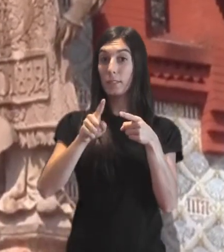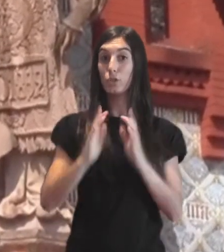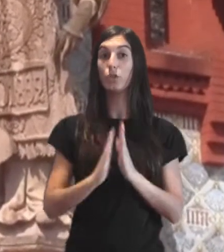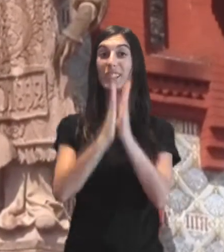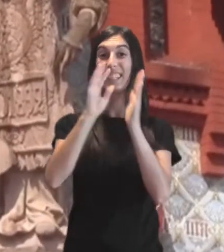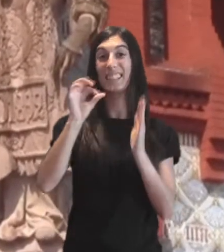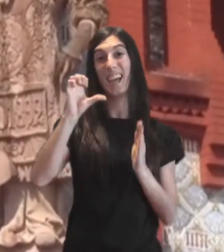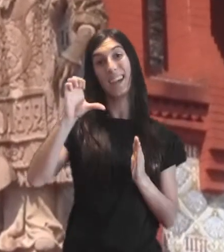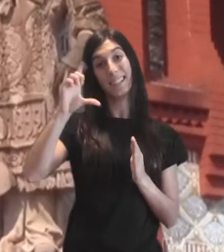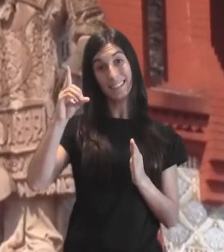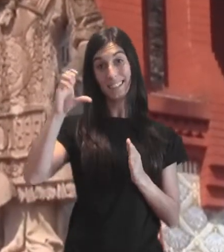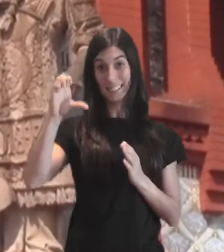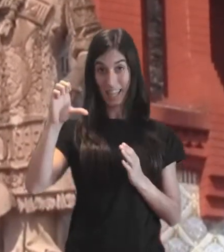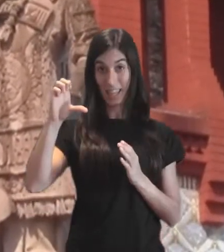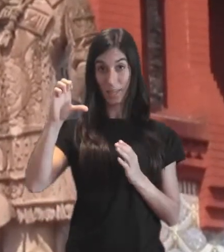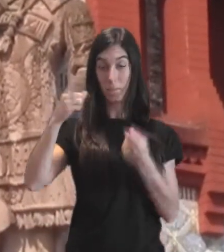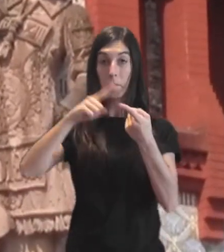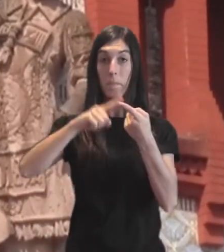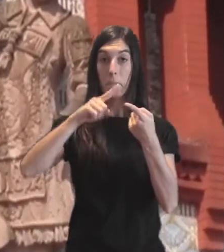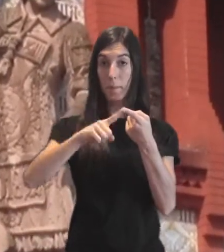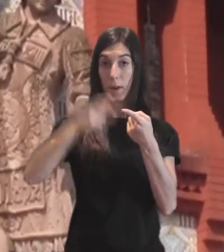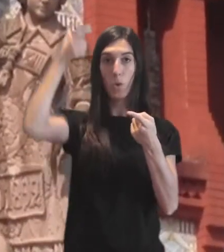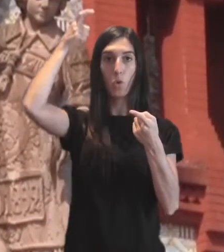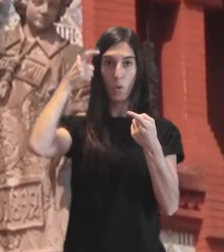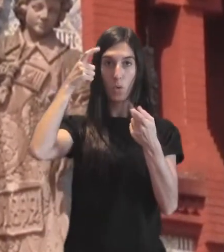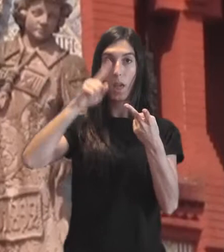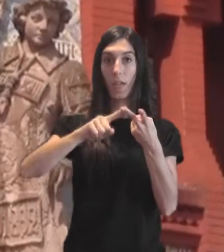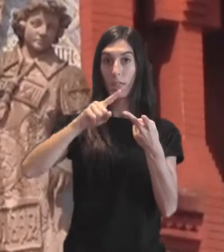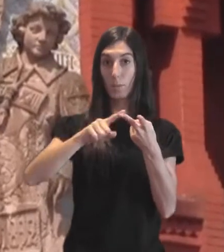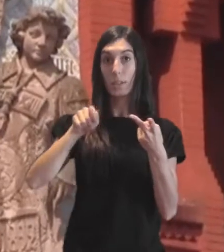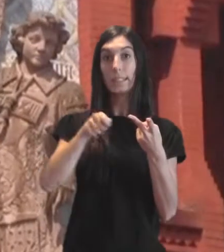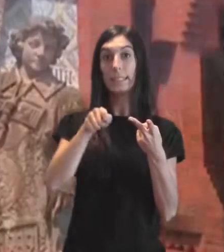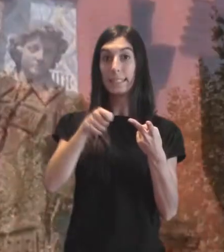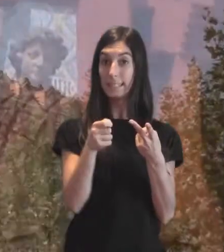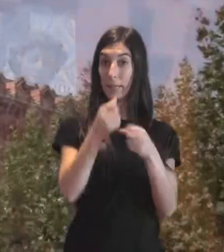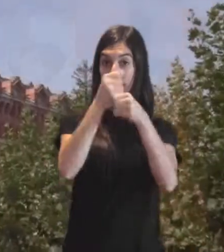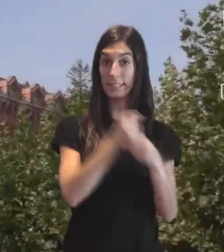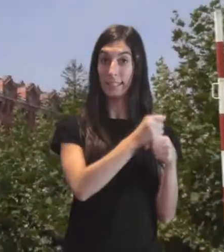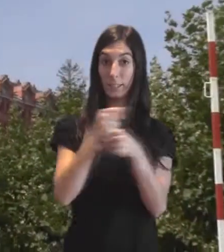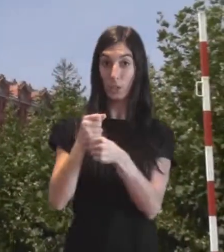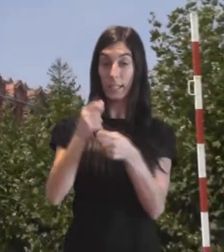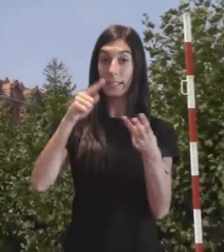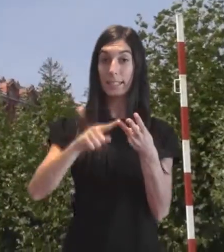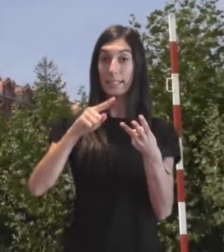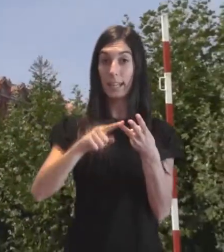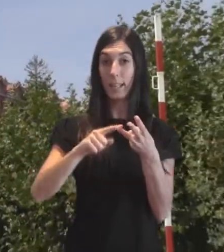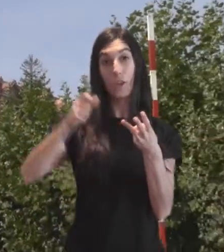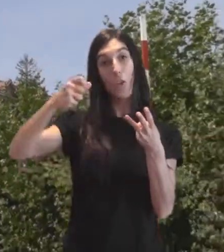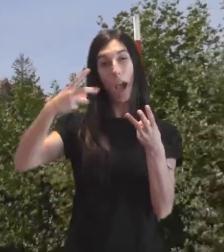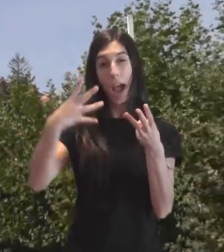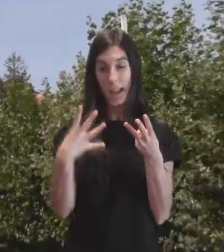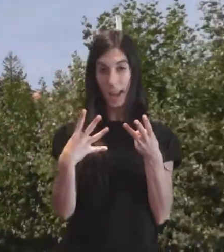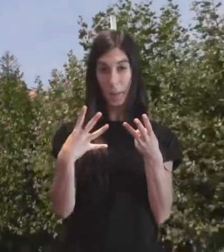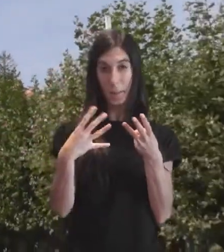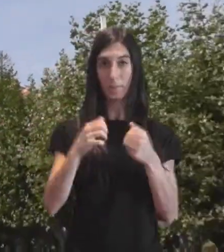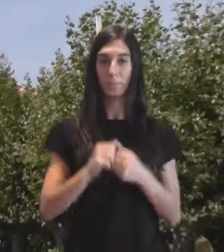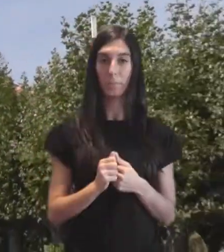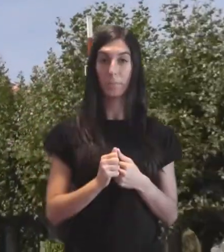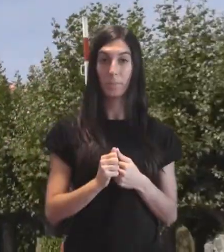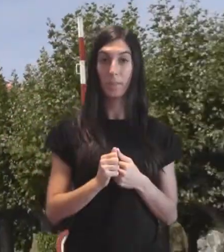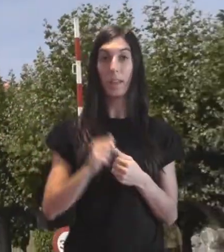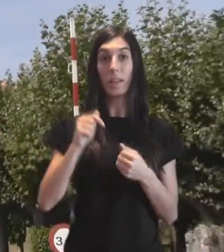flanquean las armas de la Santa Sede, representadas por la tierra y las llaves pontificias y el anagrama de la Compañía de Jesús,